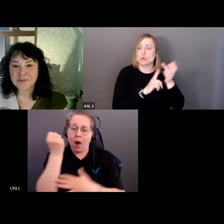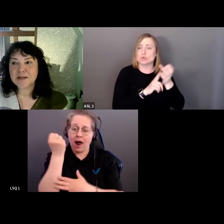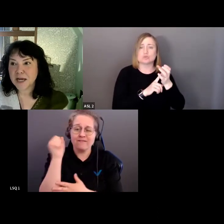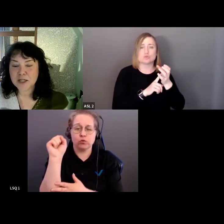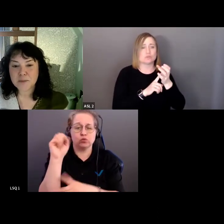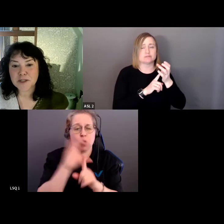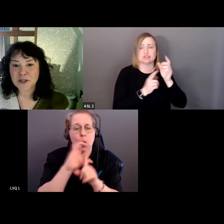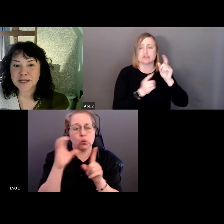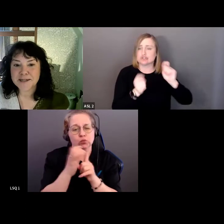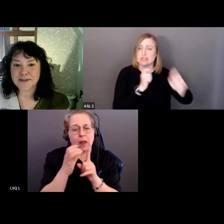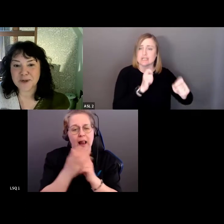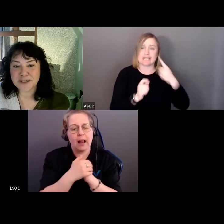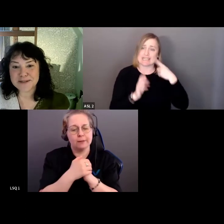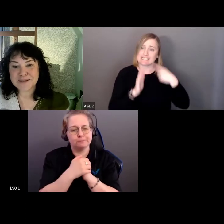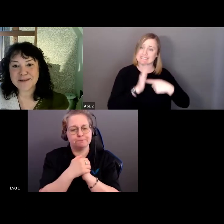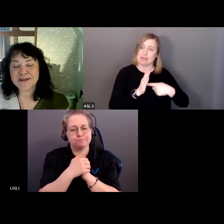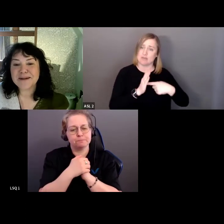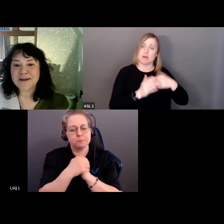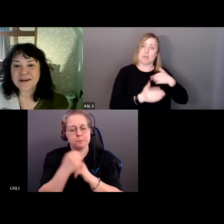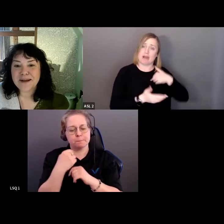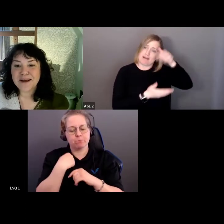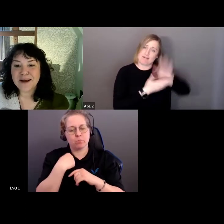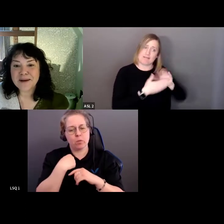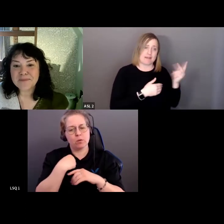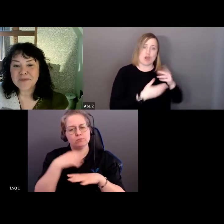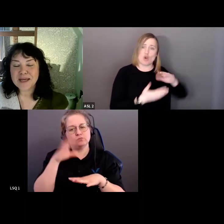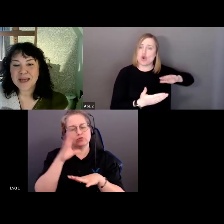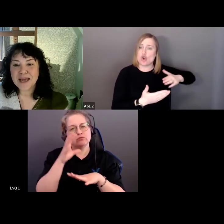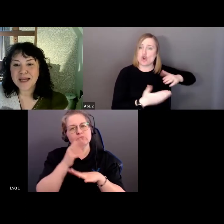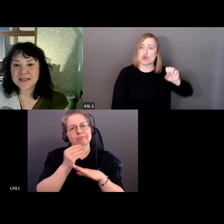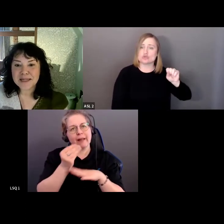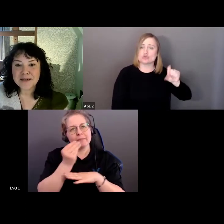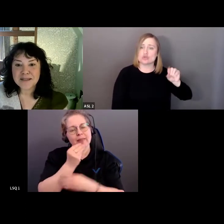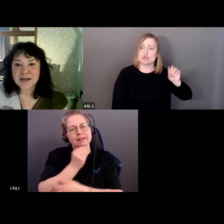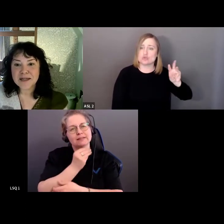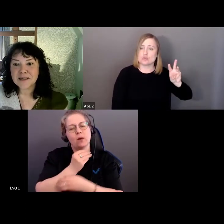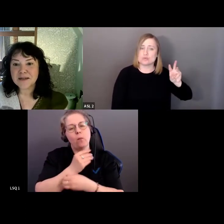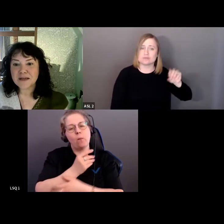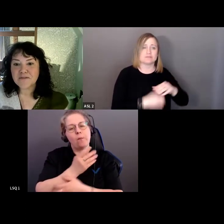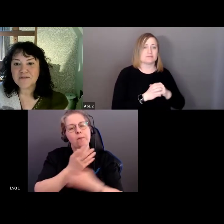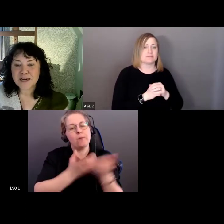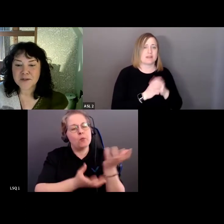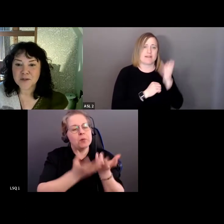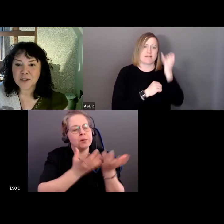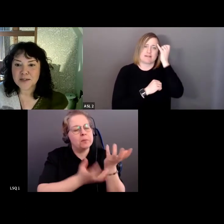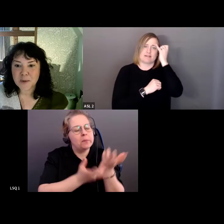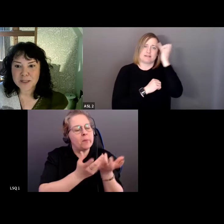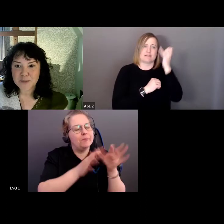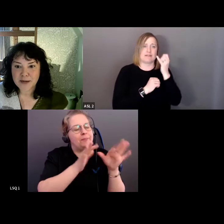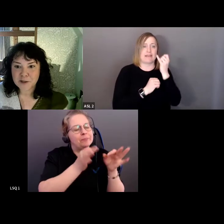J'aime beaucoup l'alimentation qui est cuisinée lentement.